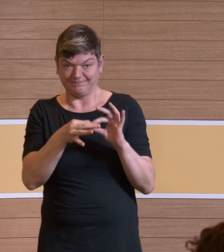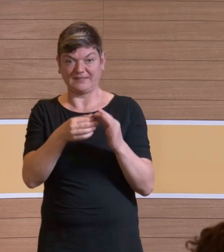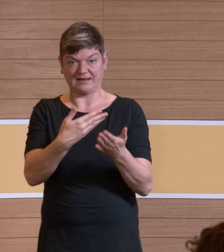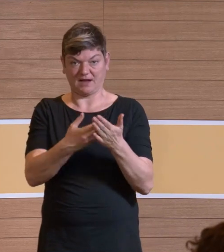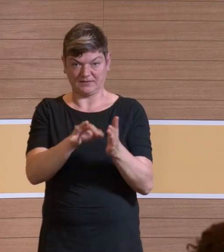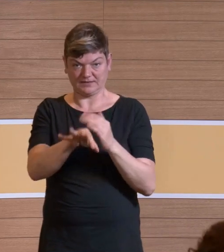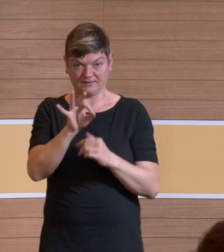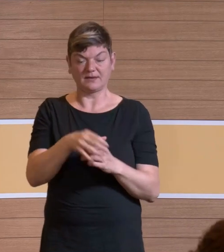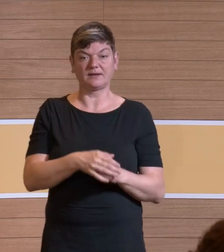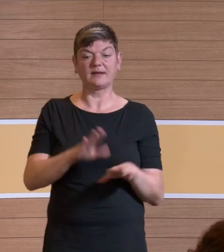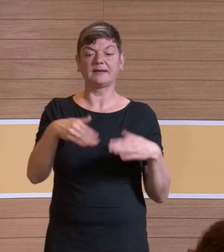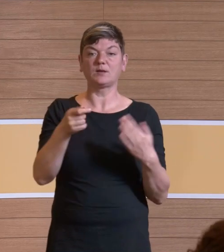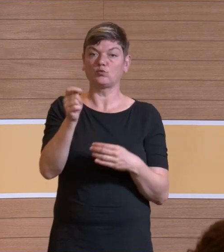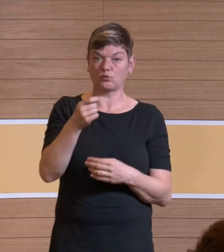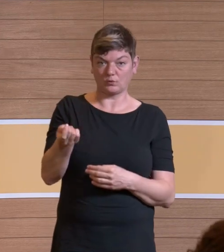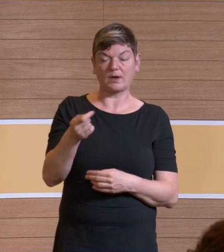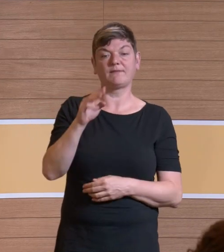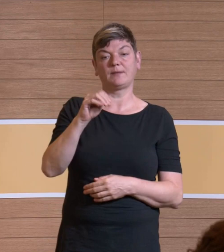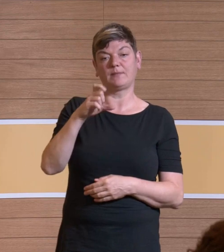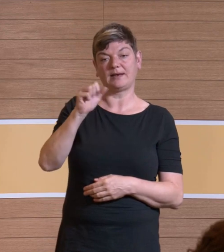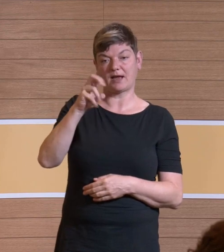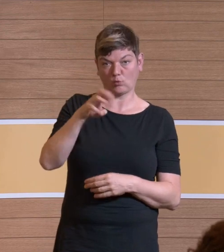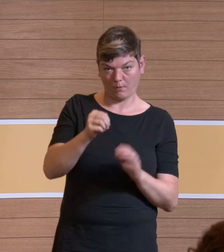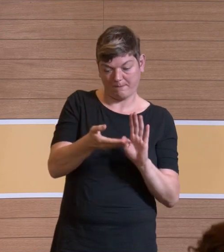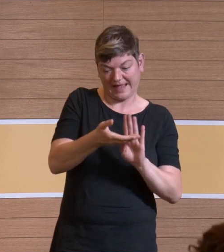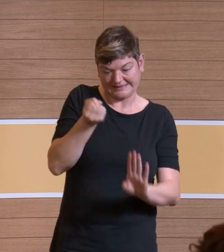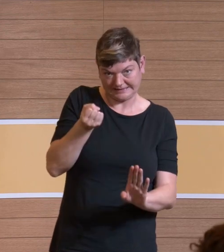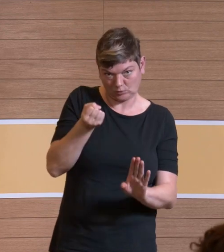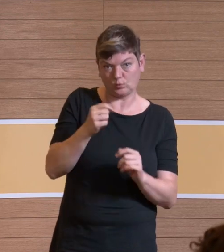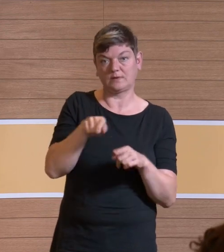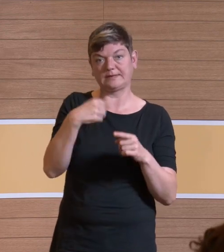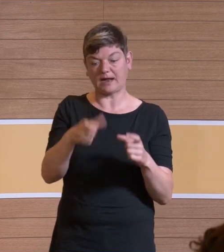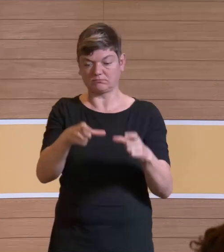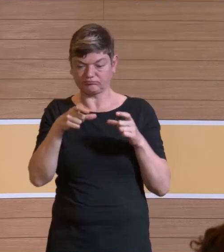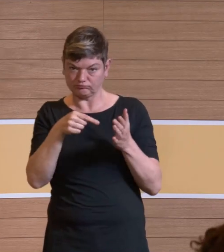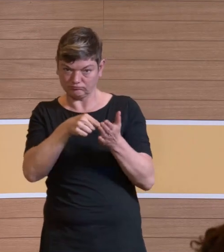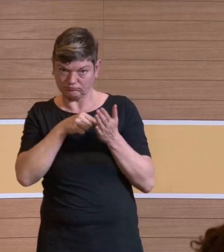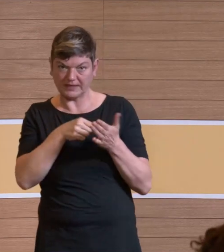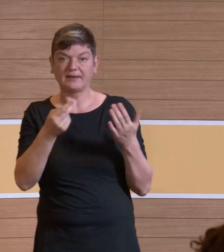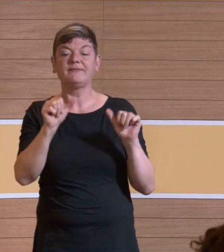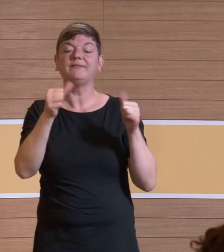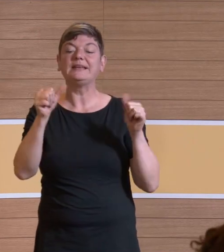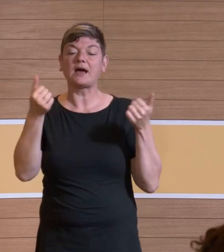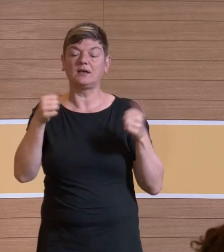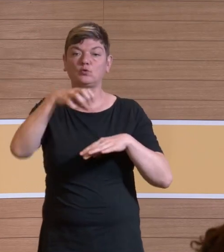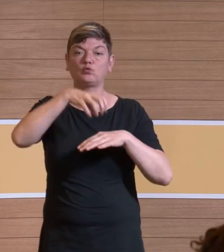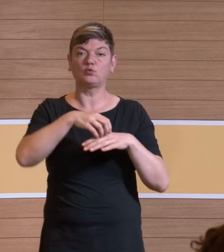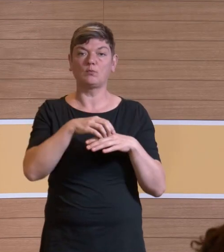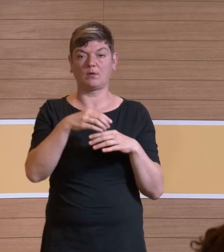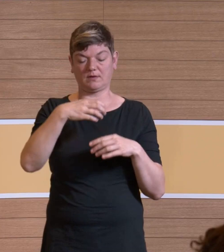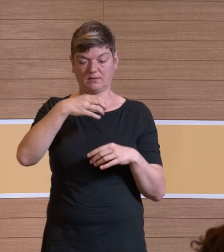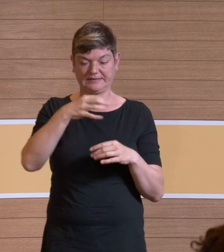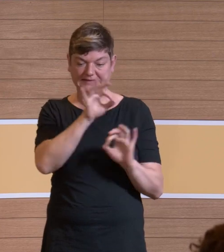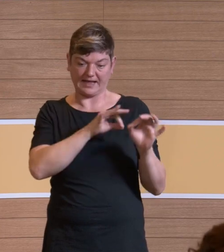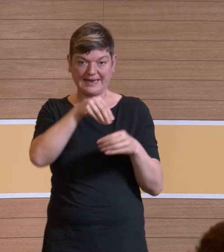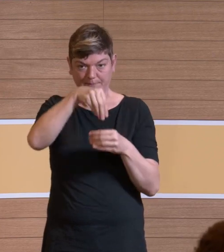Melanom-Patienten. hat man während der Melanomexzision nachweisen können, dass man vitale Tumorzellen neben dem Patienten findet.